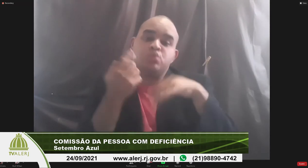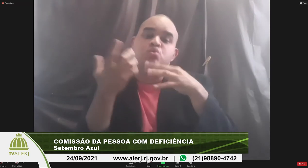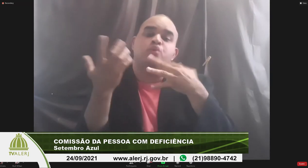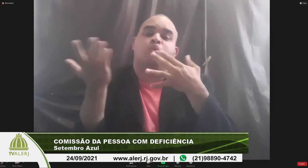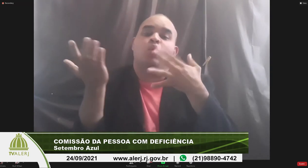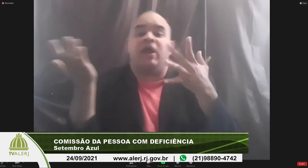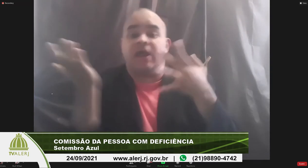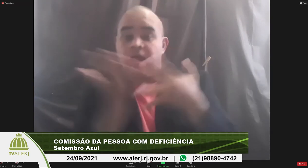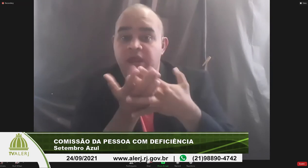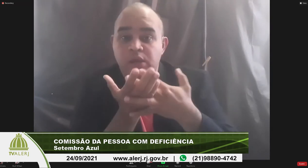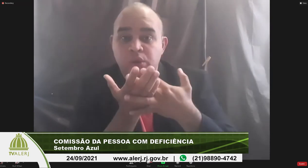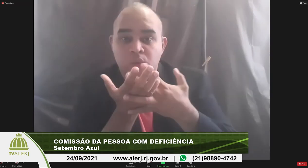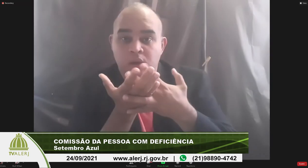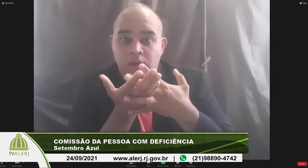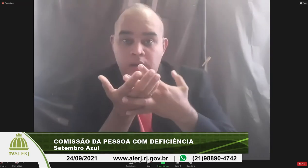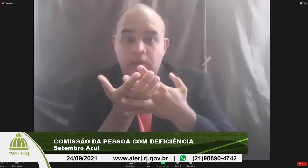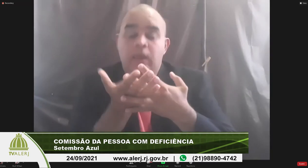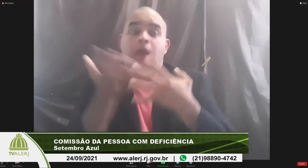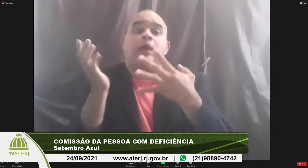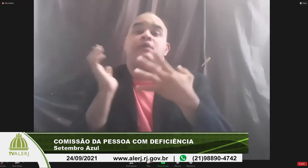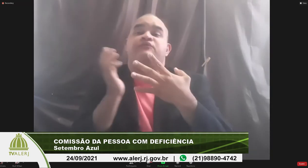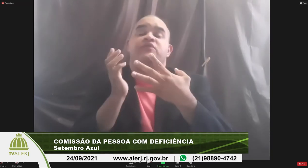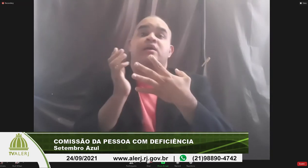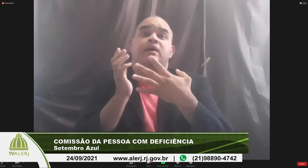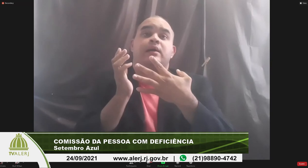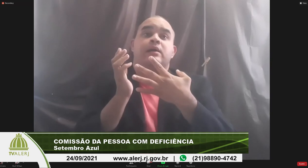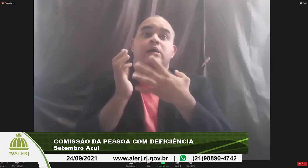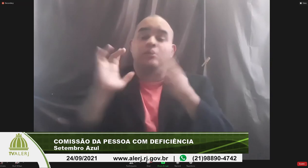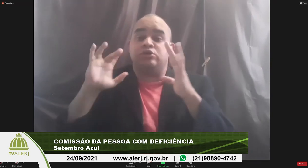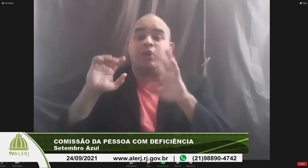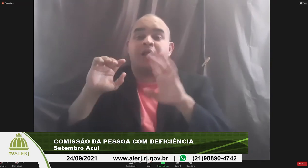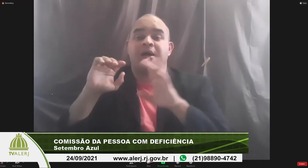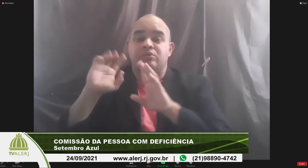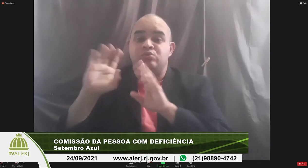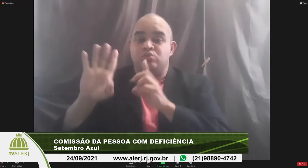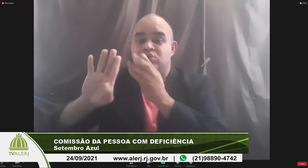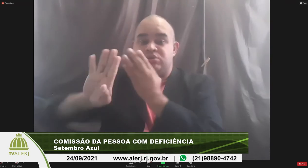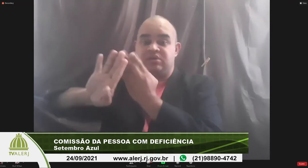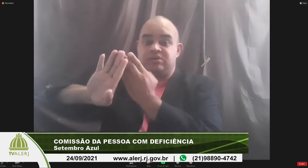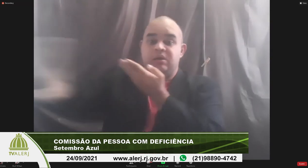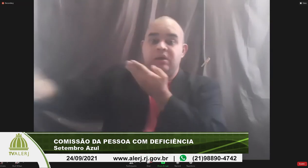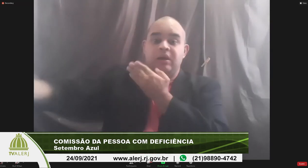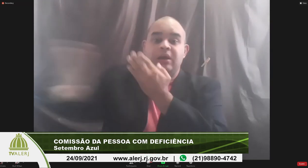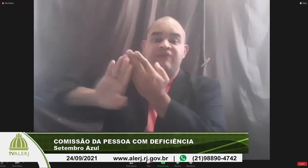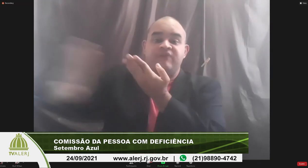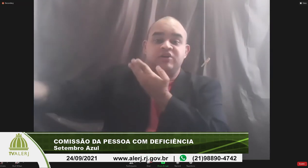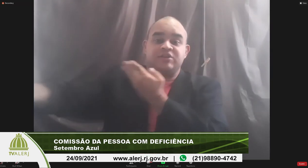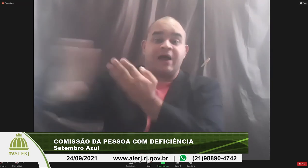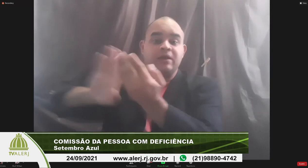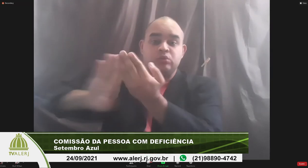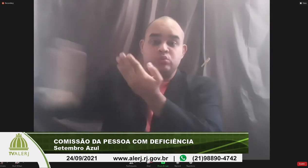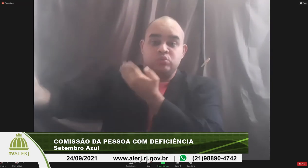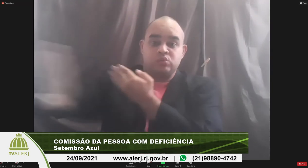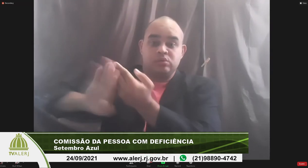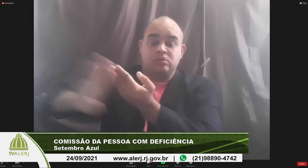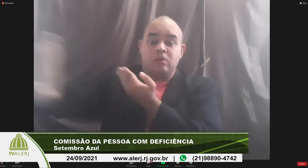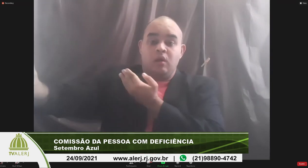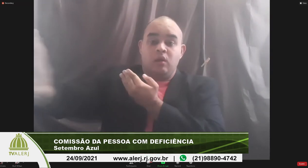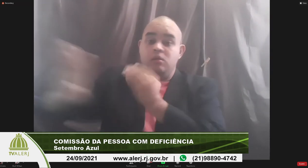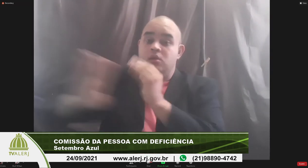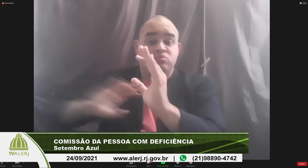surdo no recreio ele fica isolado ou seja afastado